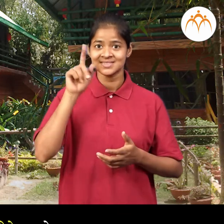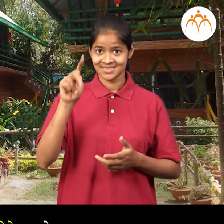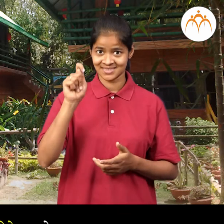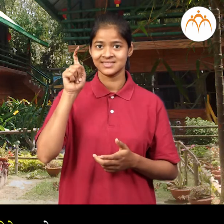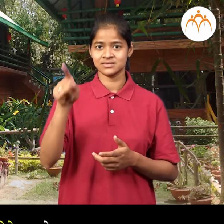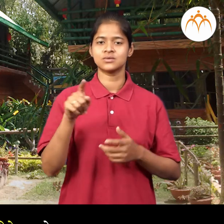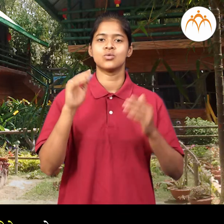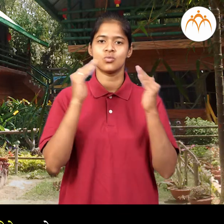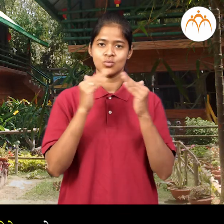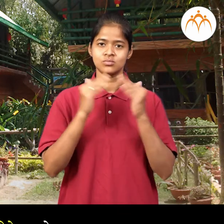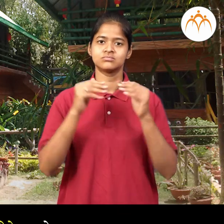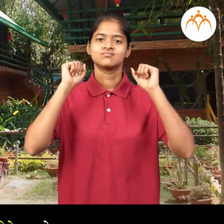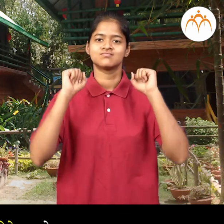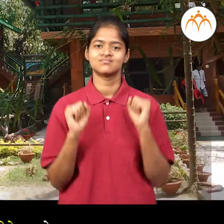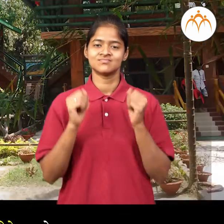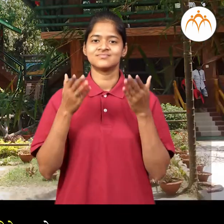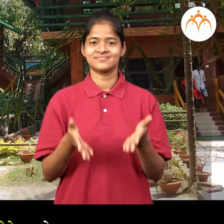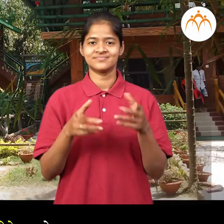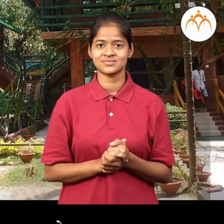इश्यान्चे घर बैठ्या है